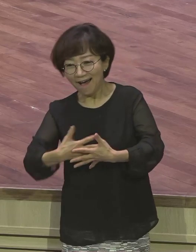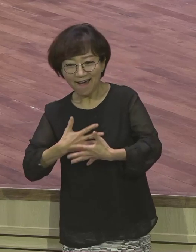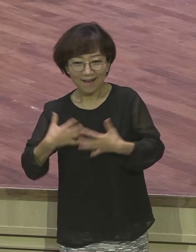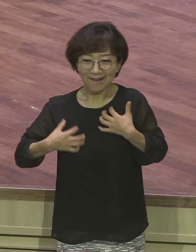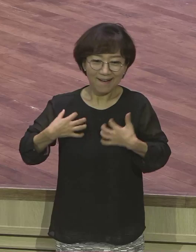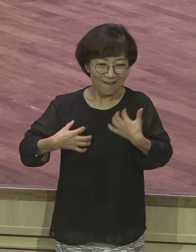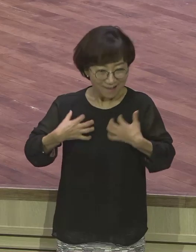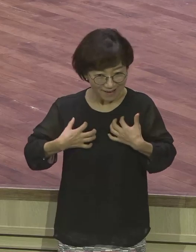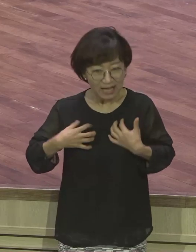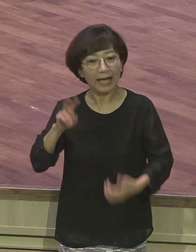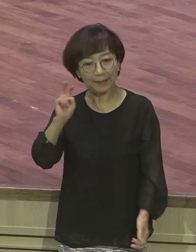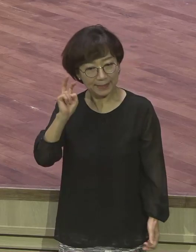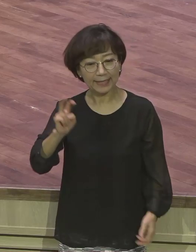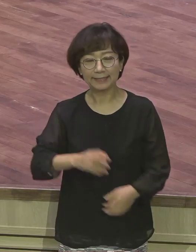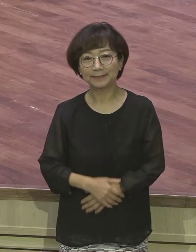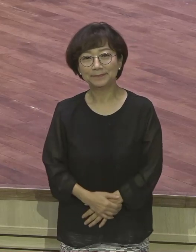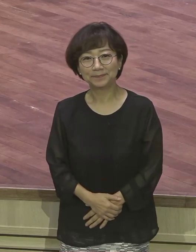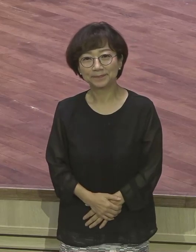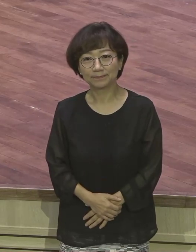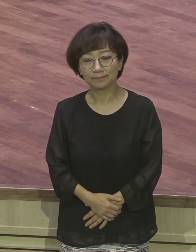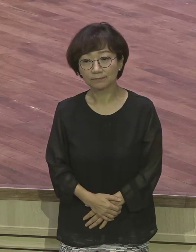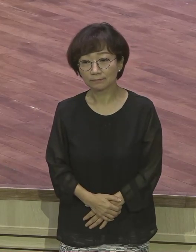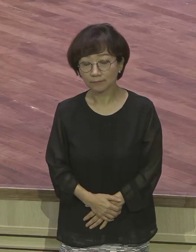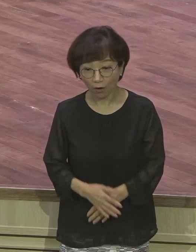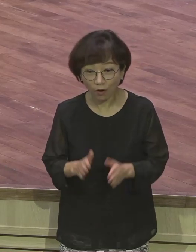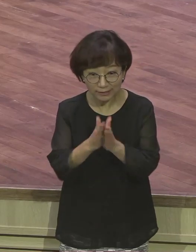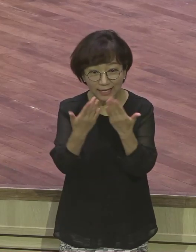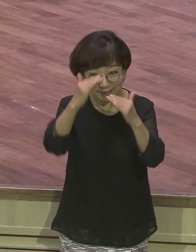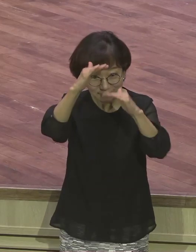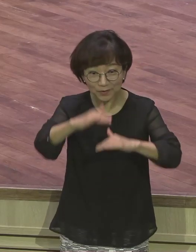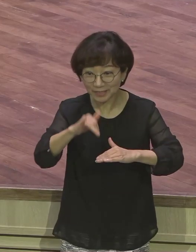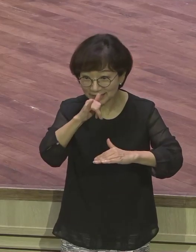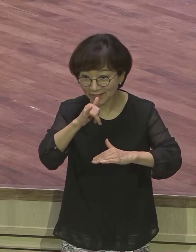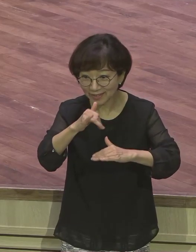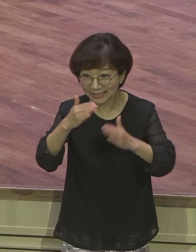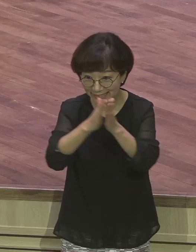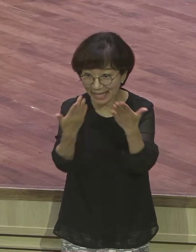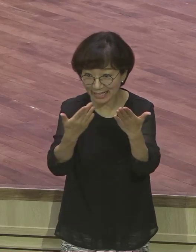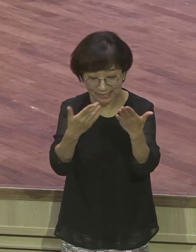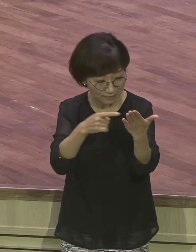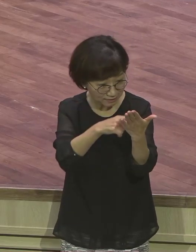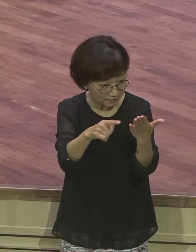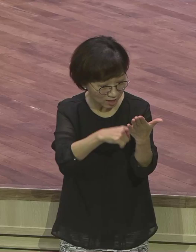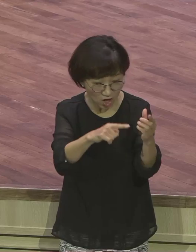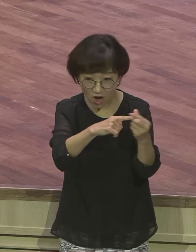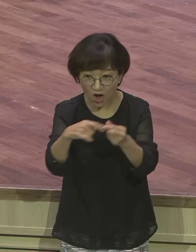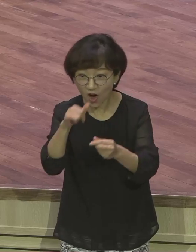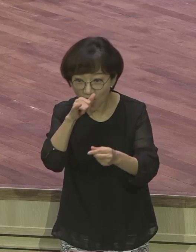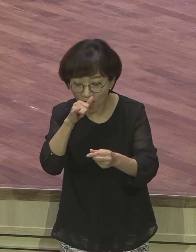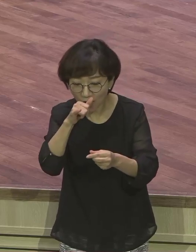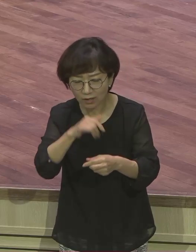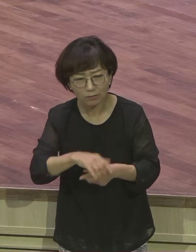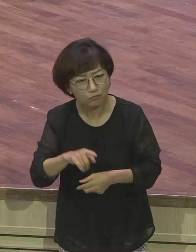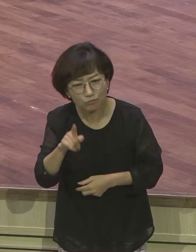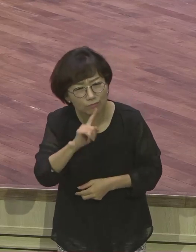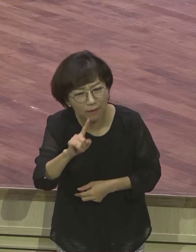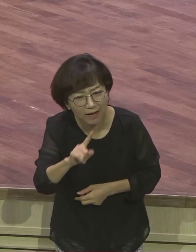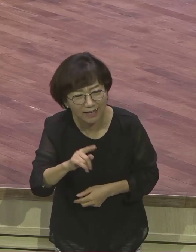설레일 거야 이런 말이 나와요 제가 왜 이 말 드리느냐 여러분이 하나님 앞에 나올